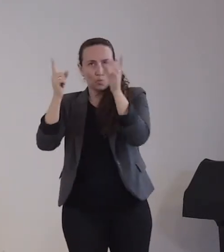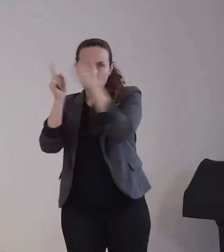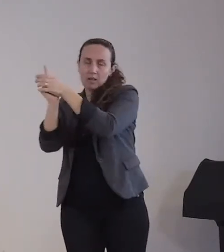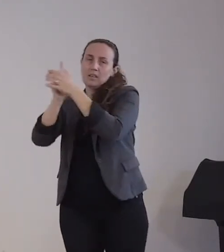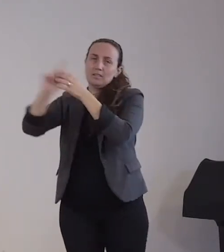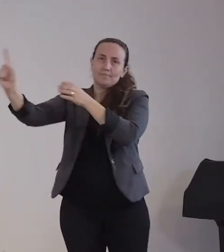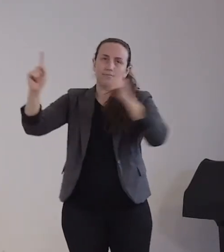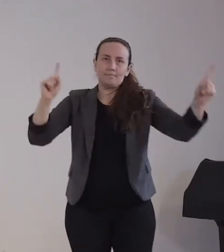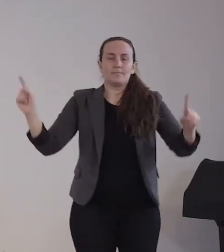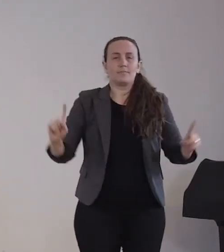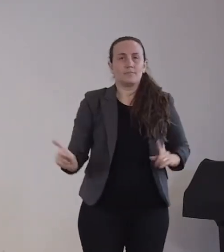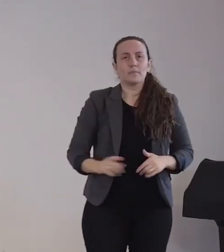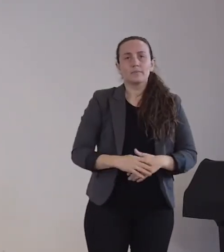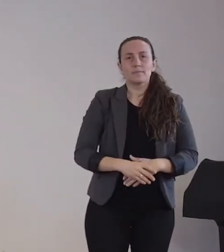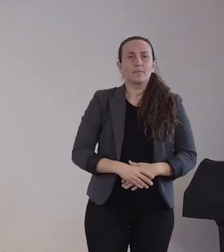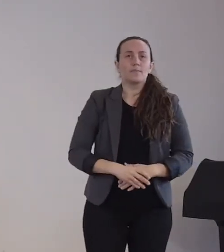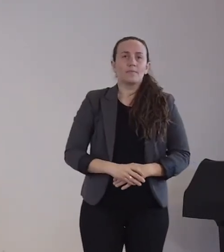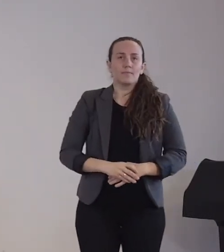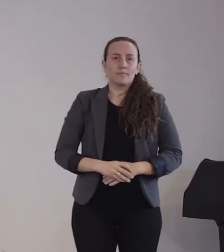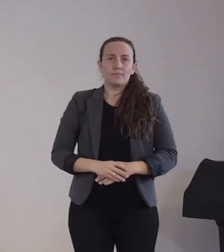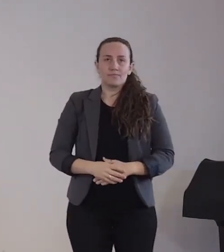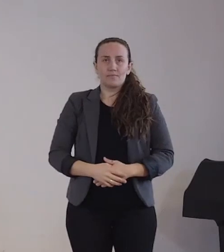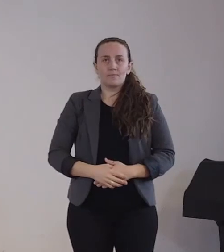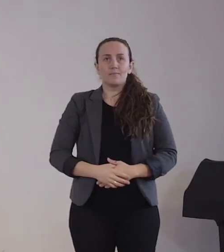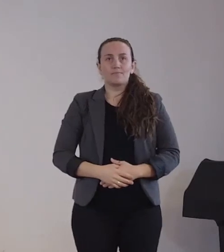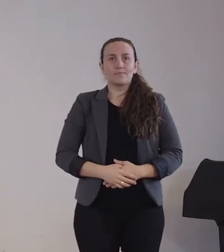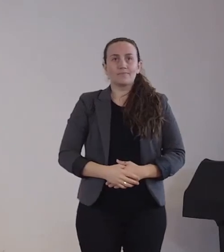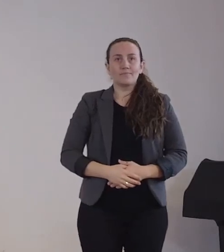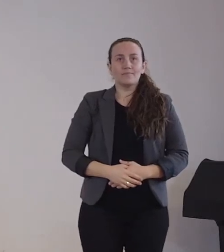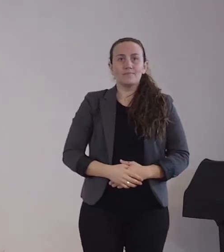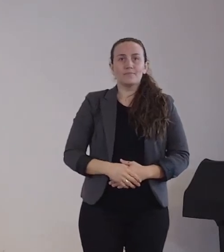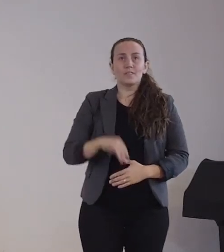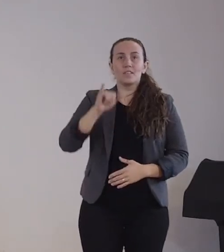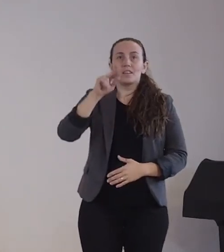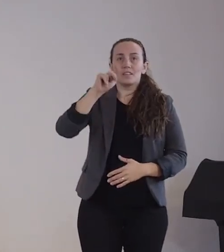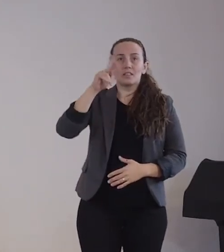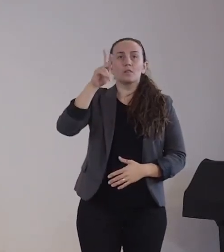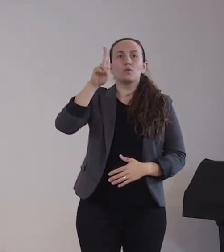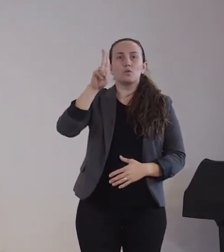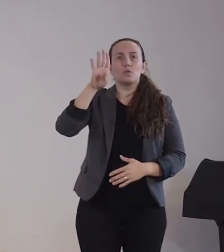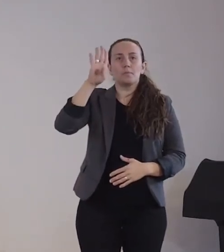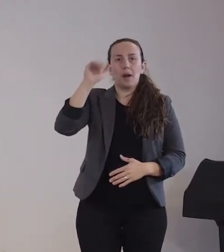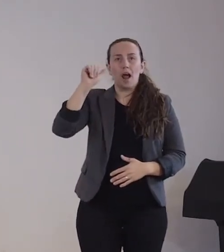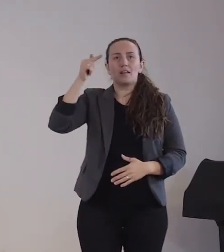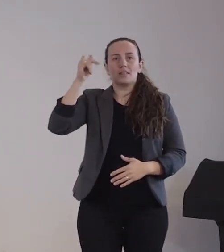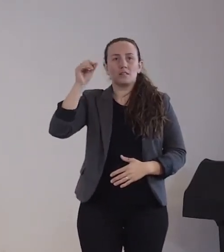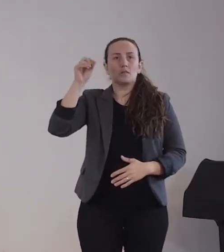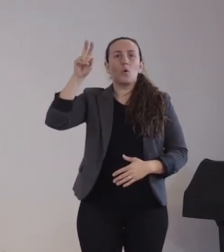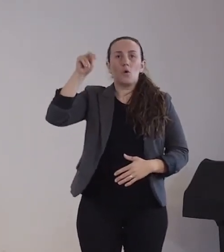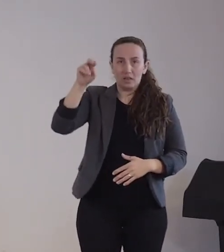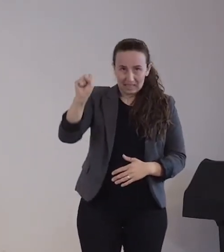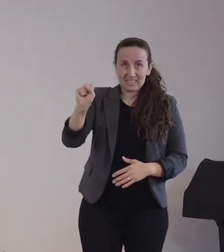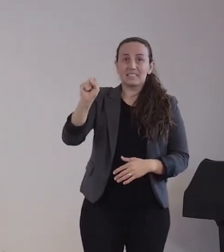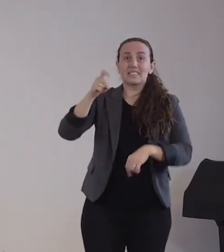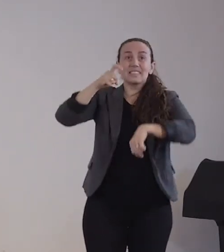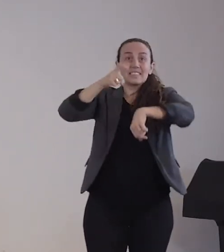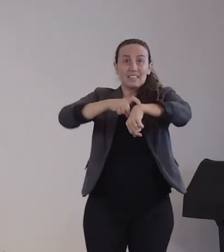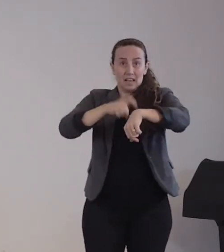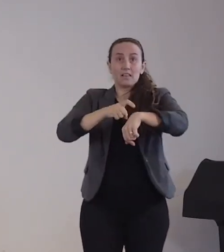Die Inkubationszeit des SARS-CoV-2-Erregers liegt in den meisten Studien so zwischen 5 und 6